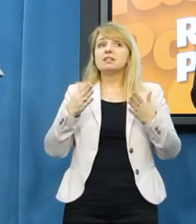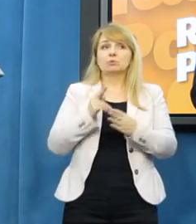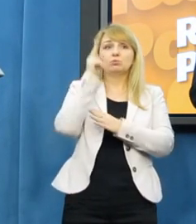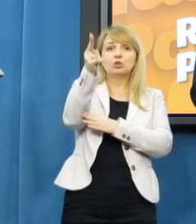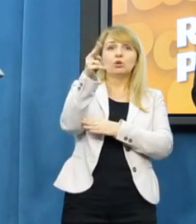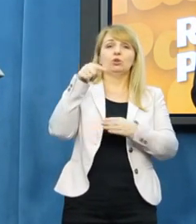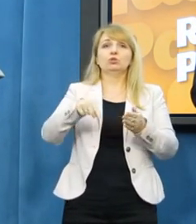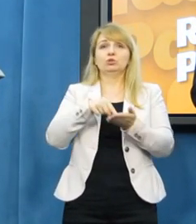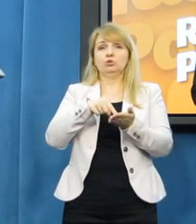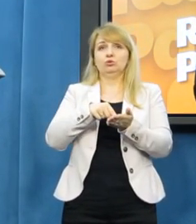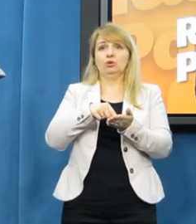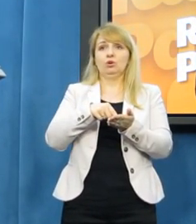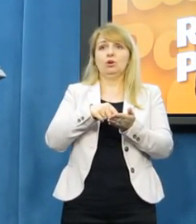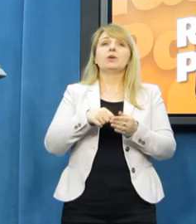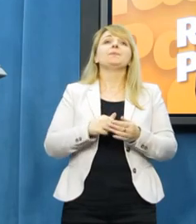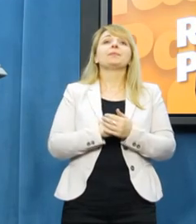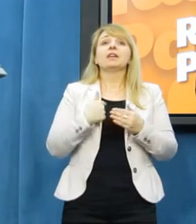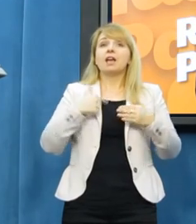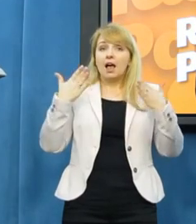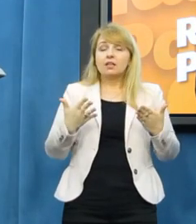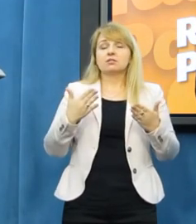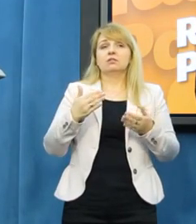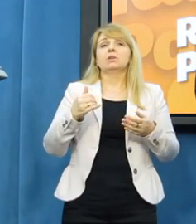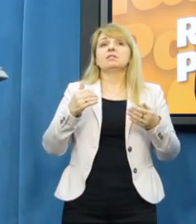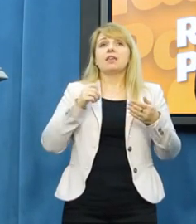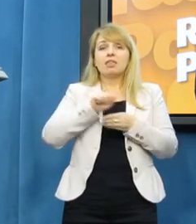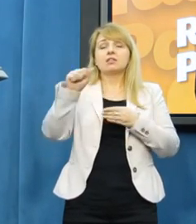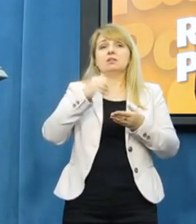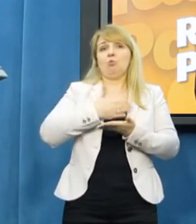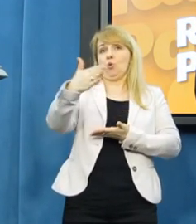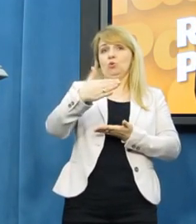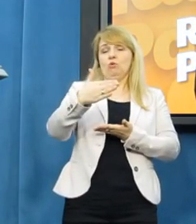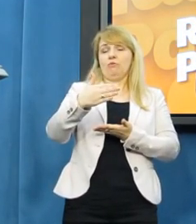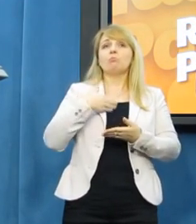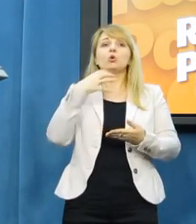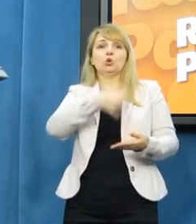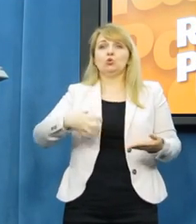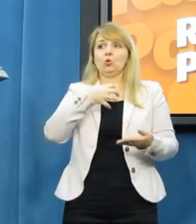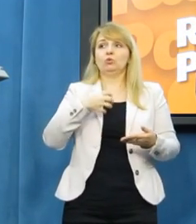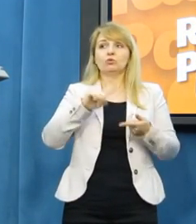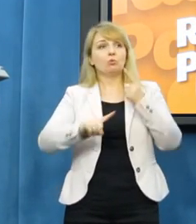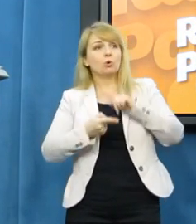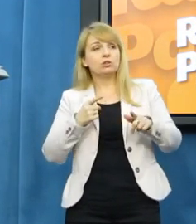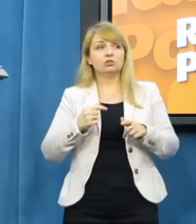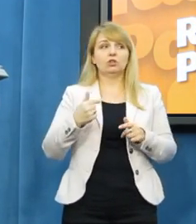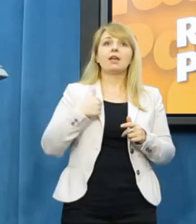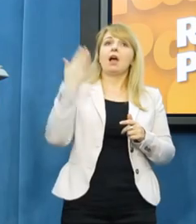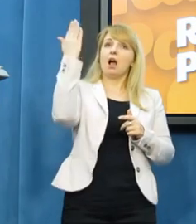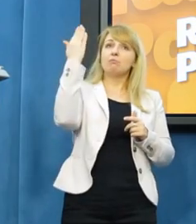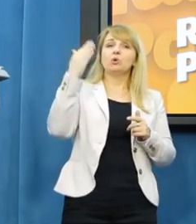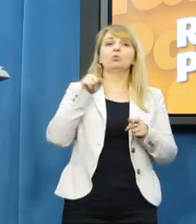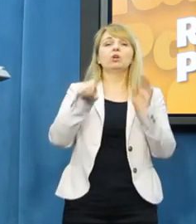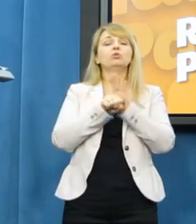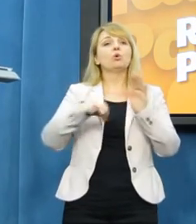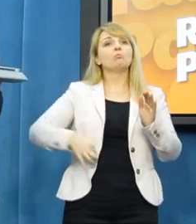egoizmy. Ja jestem do tego gotów razem z moim środowiskiem politycznym i apeluję do Leczka Millera o to sam.